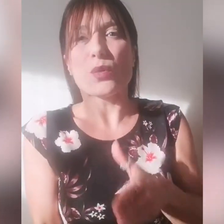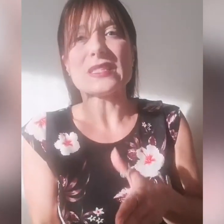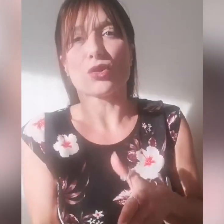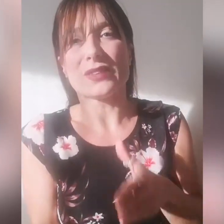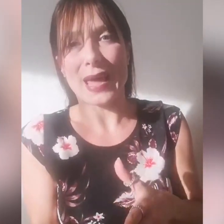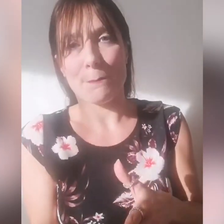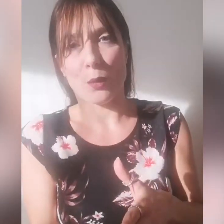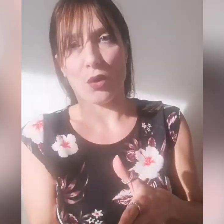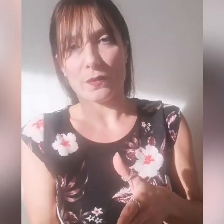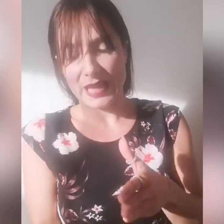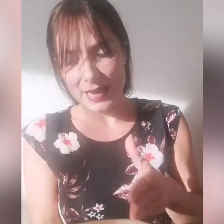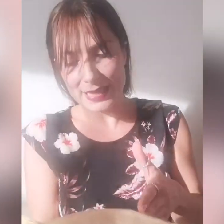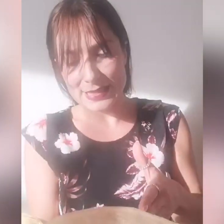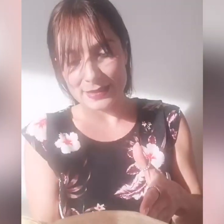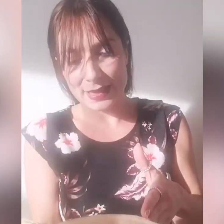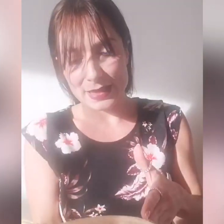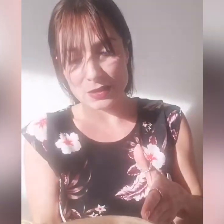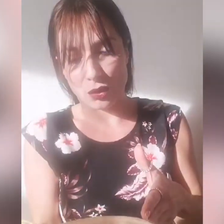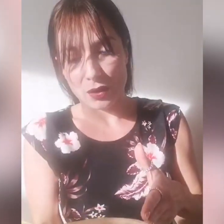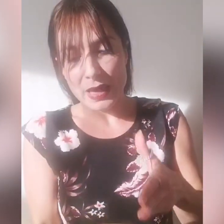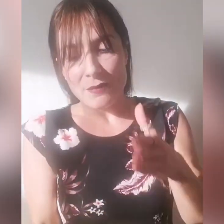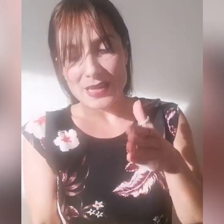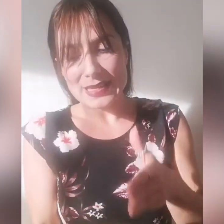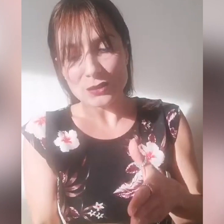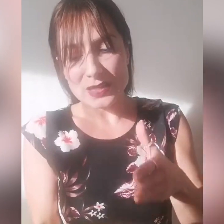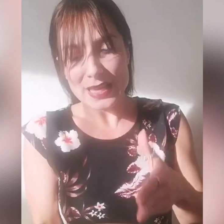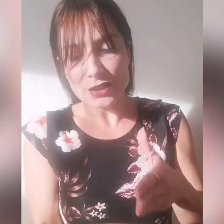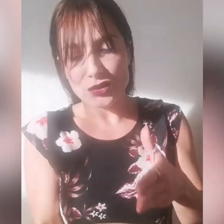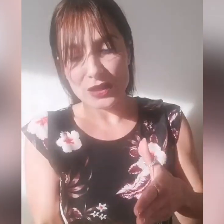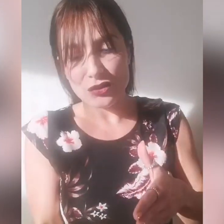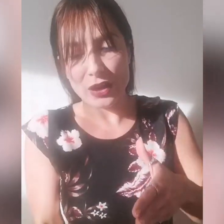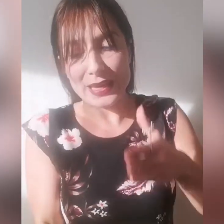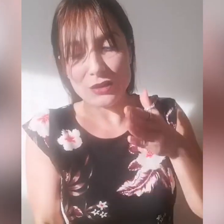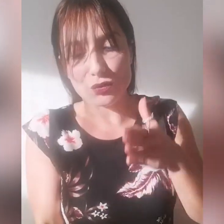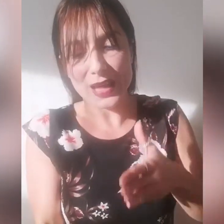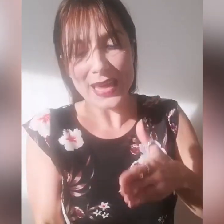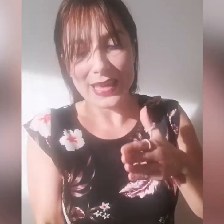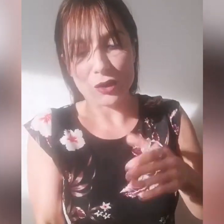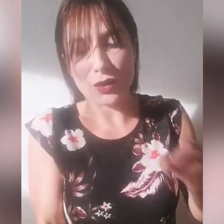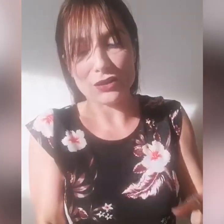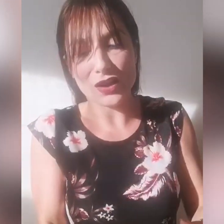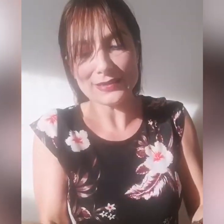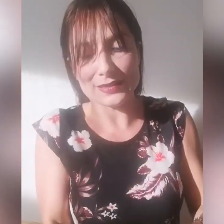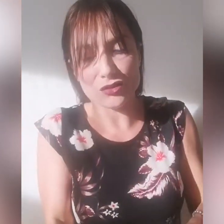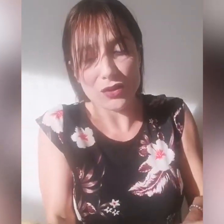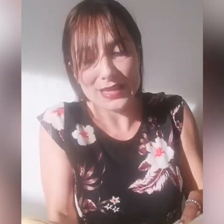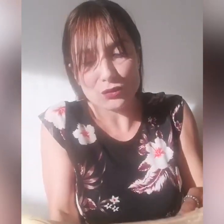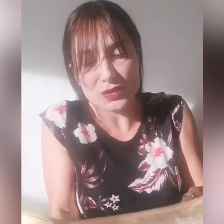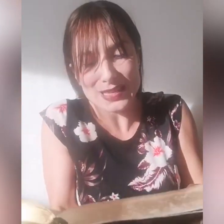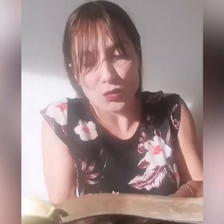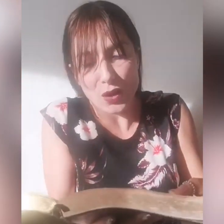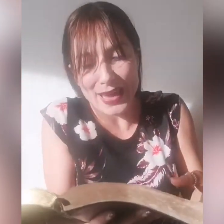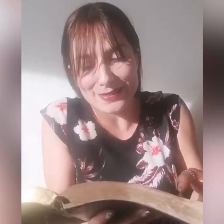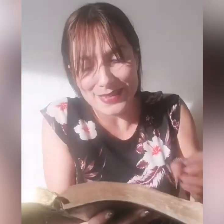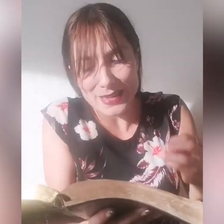questo tempo dalla Chiesa di Cristo. Versetto 16 dice, i giudei erano raggianti di gioia, di entusiasmo e di